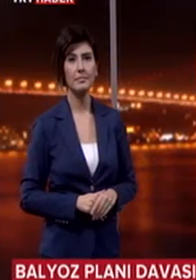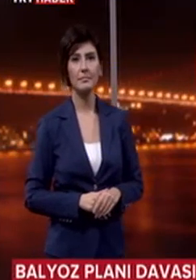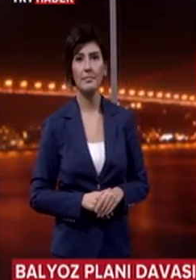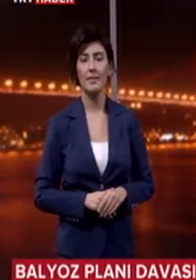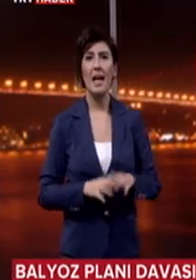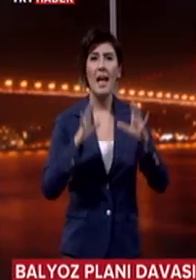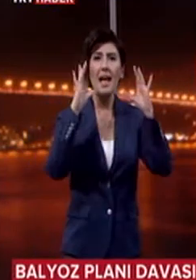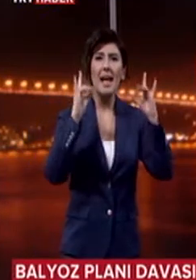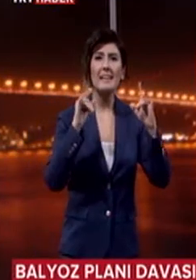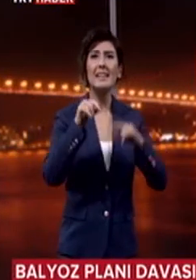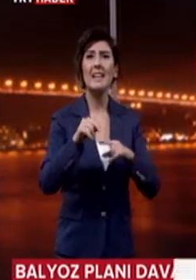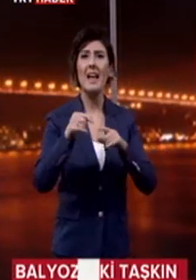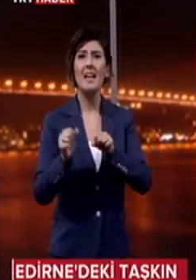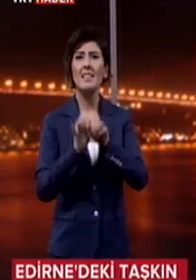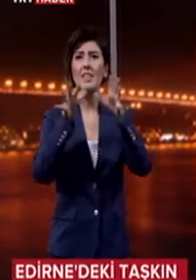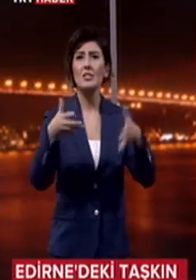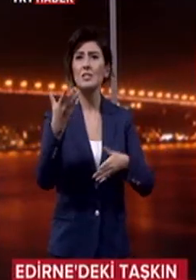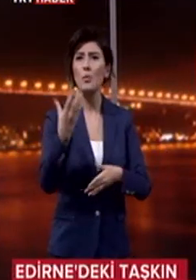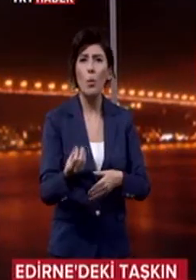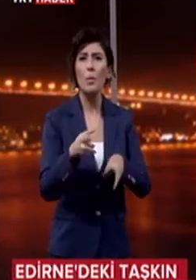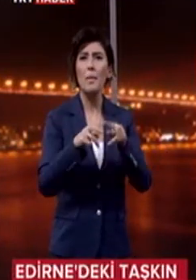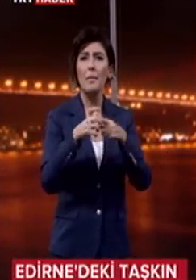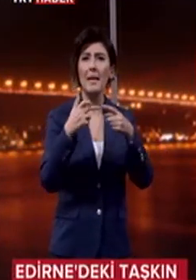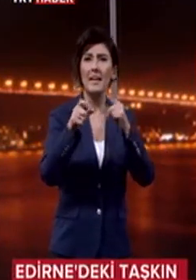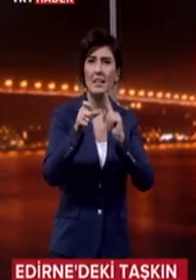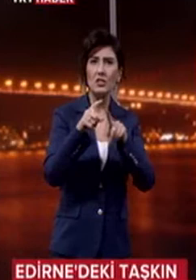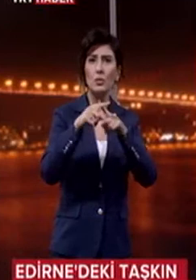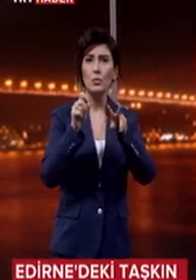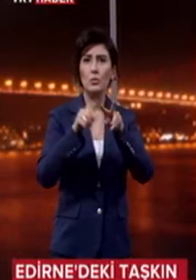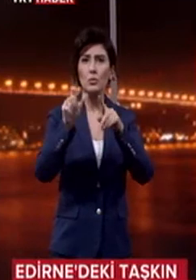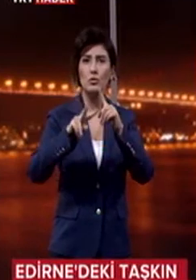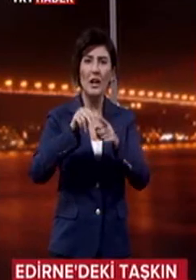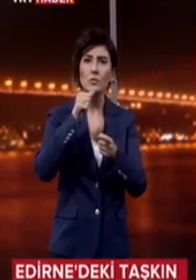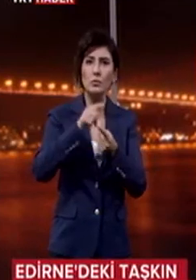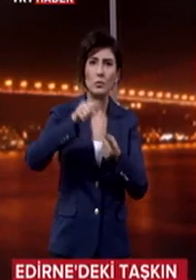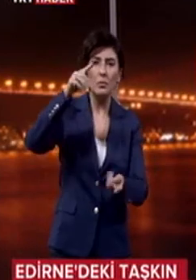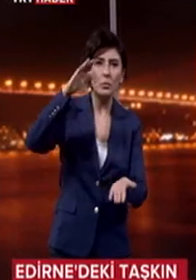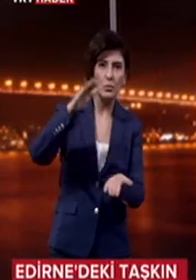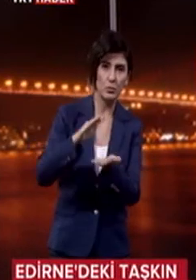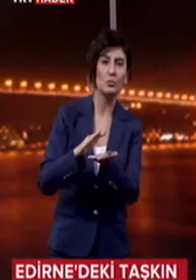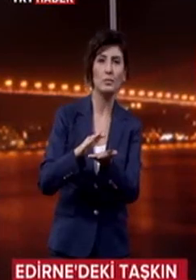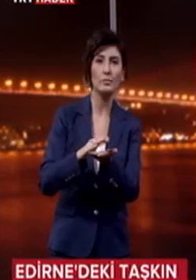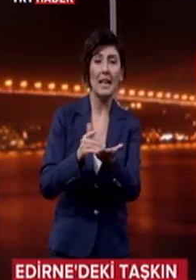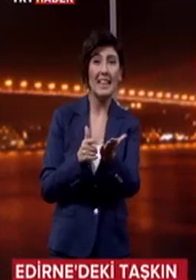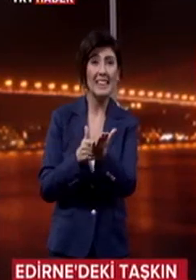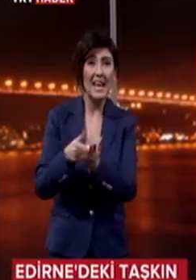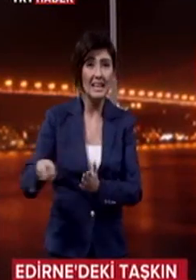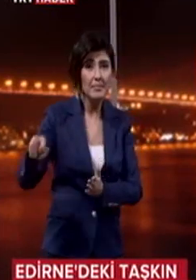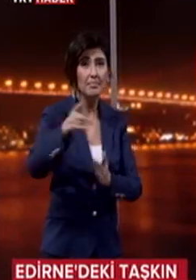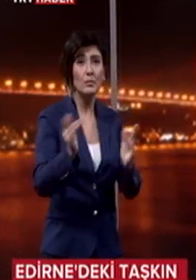Edirne'de taşkına neden olan Meriç ve Tunca nehirlerinin devisi düşmeye başladı. Civardaki tarım arazileri ve köprüler hala su